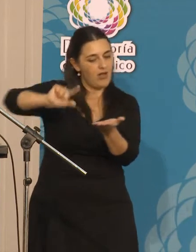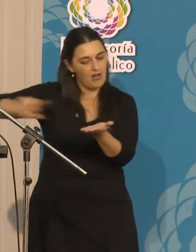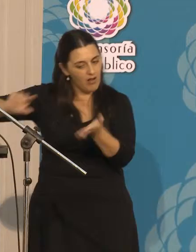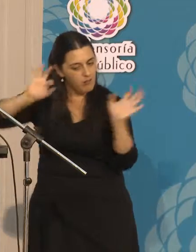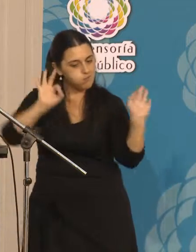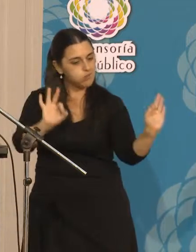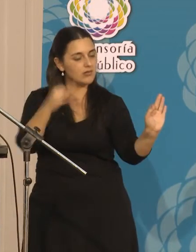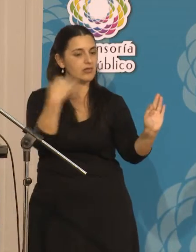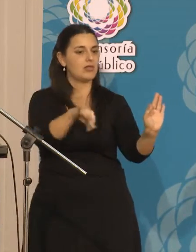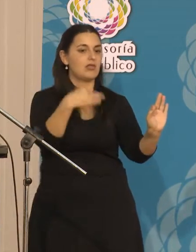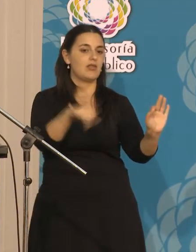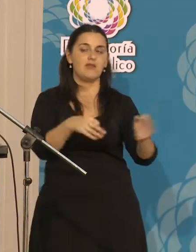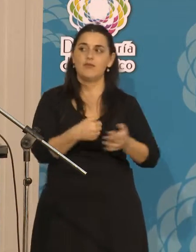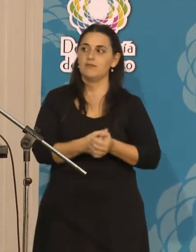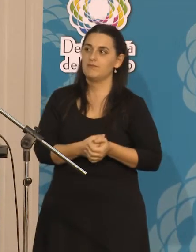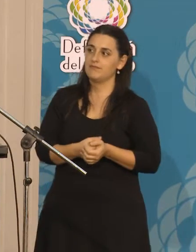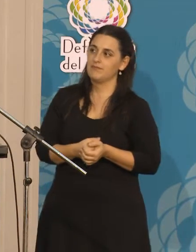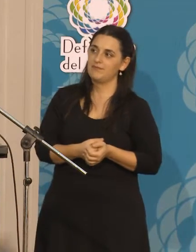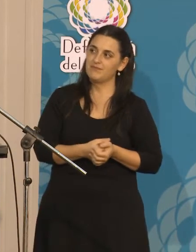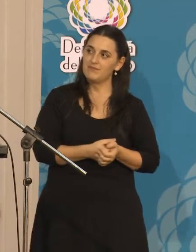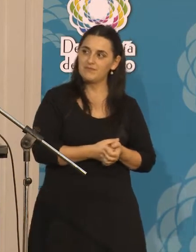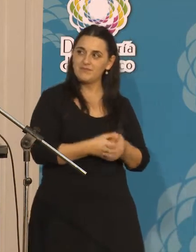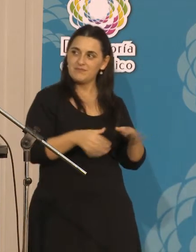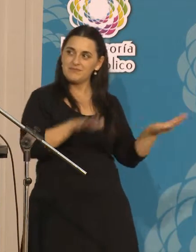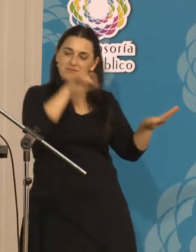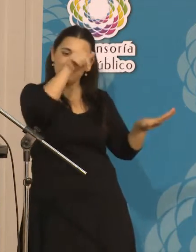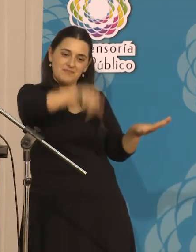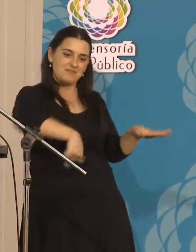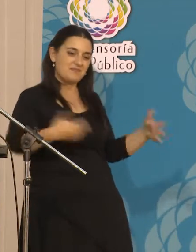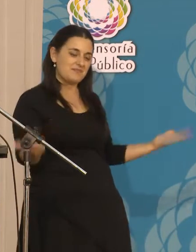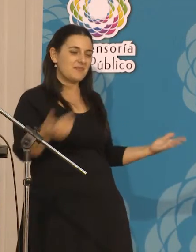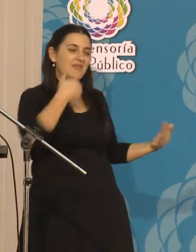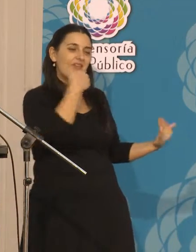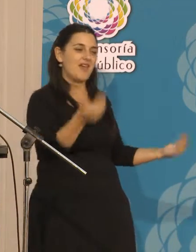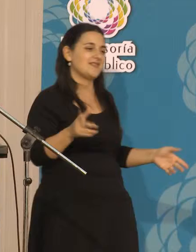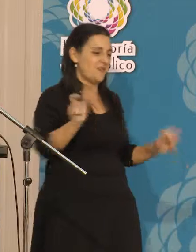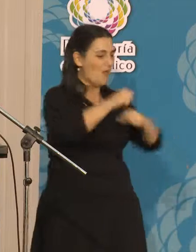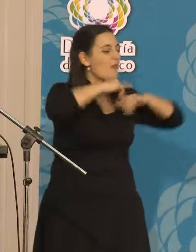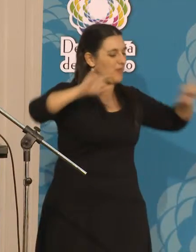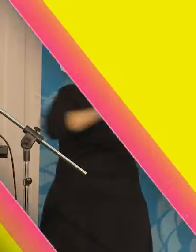ya es tarde, así que simplemente. Respecto a la pauta publicitaria.